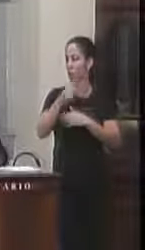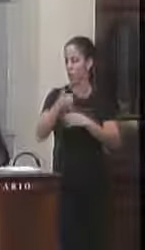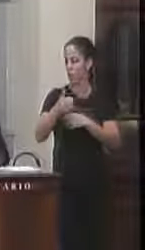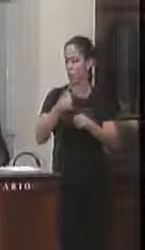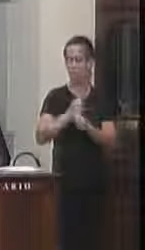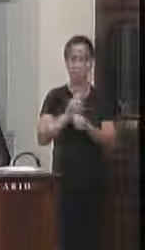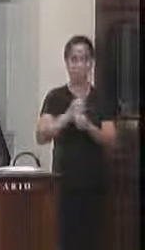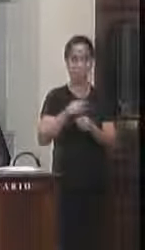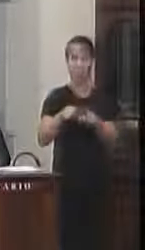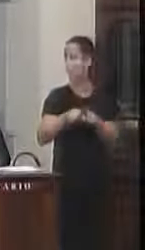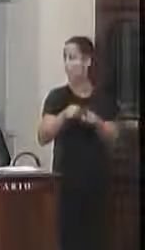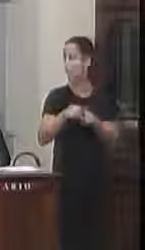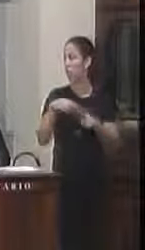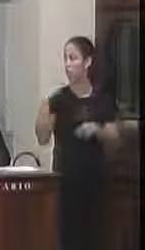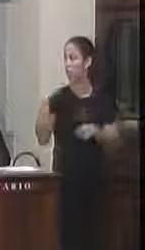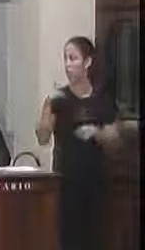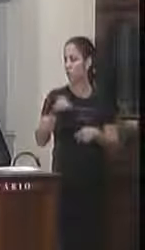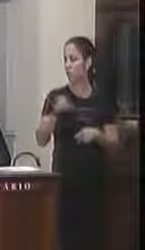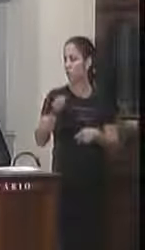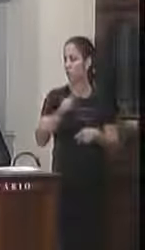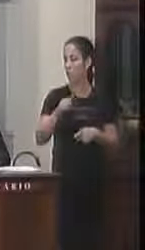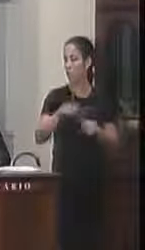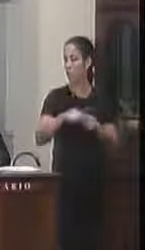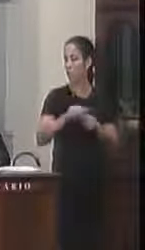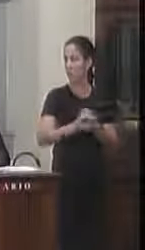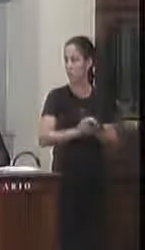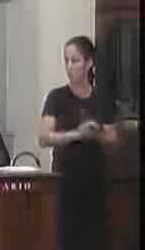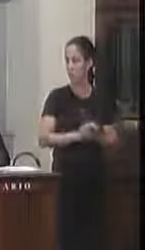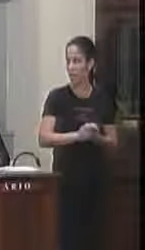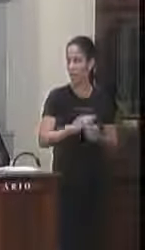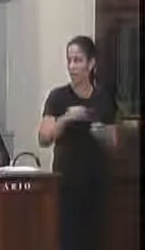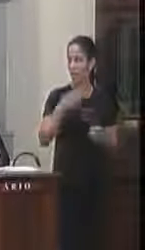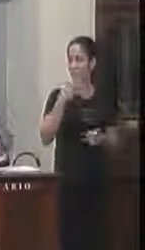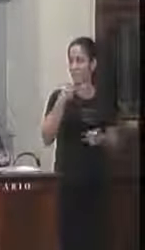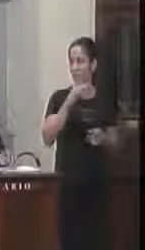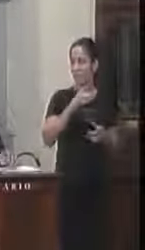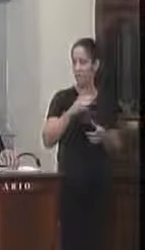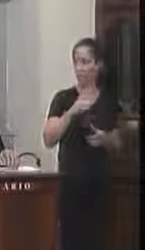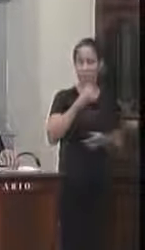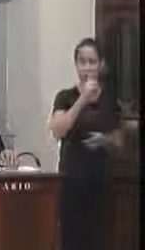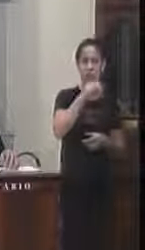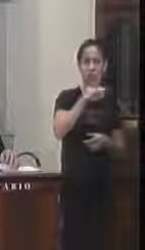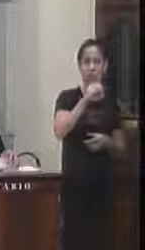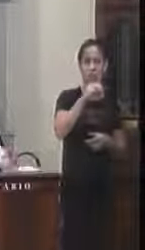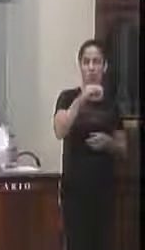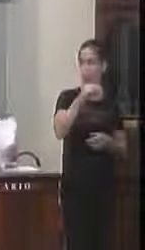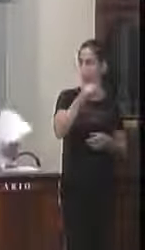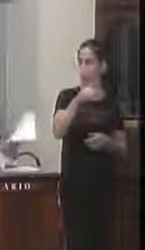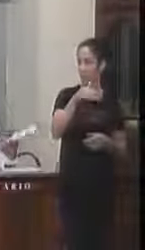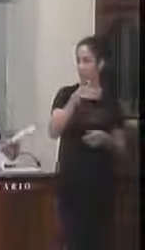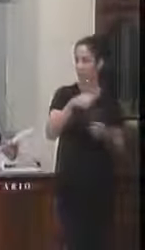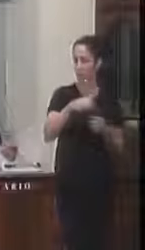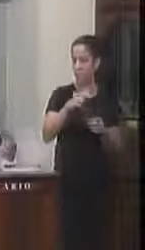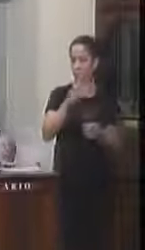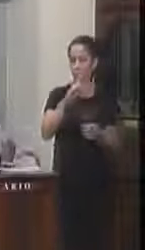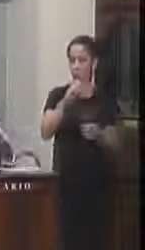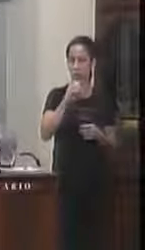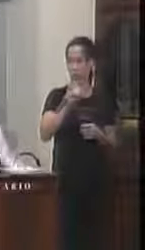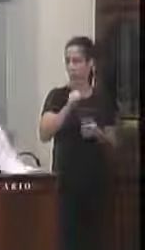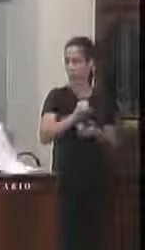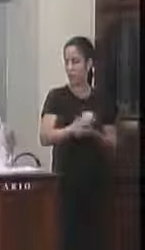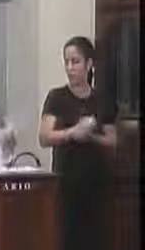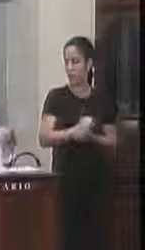também do vereador professor Rafael de Oliveira Tavares que dispõe sobre a denominação do centro de